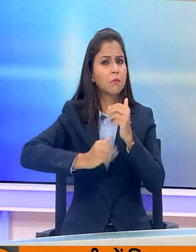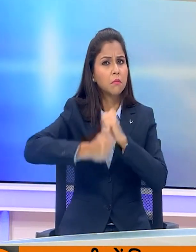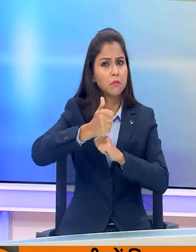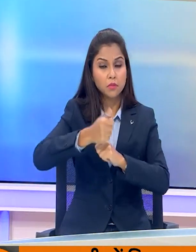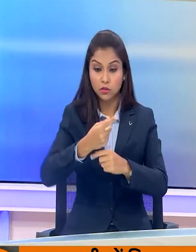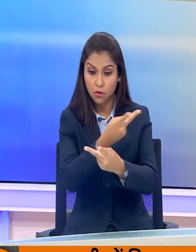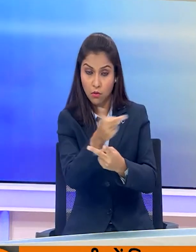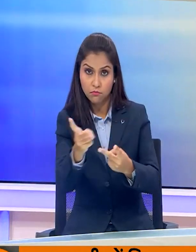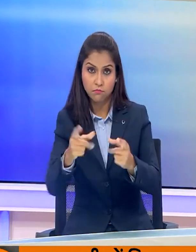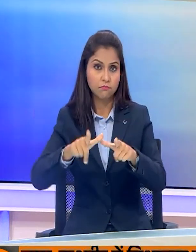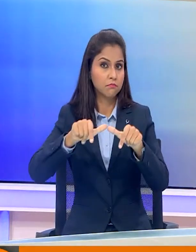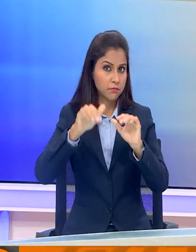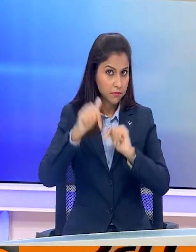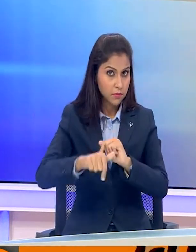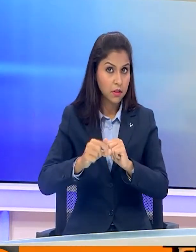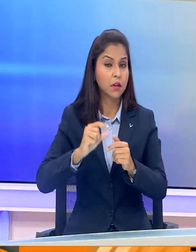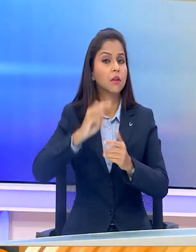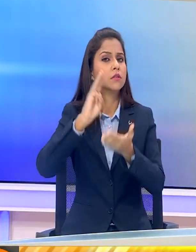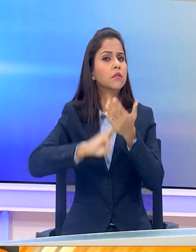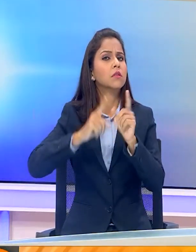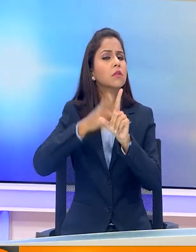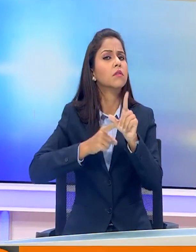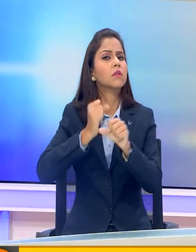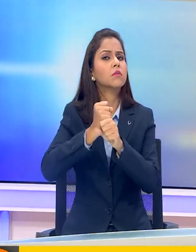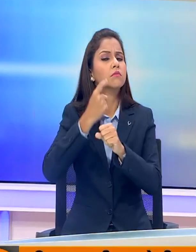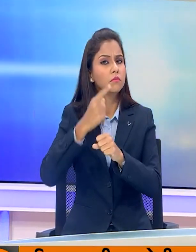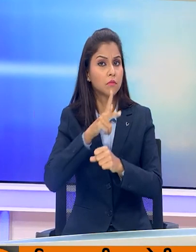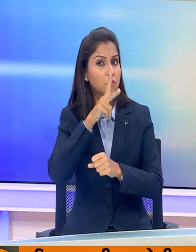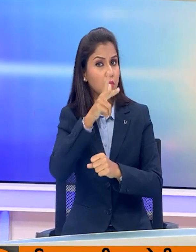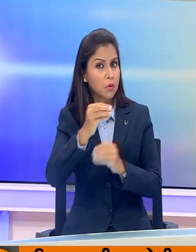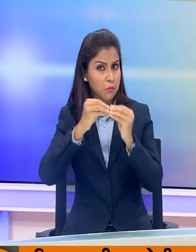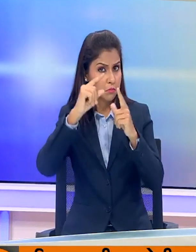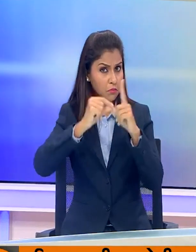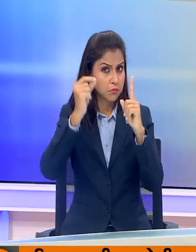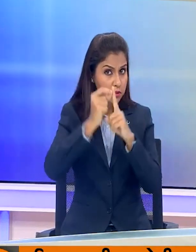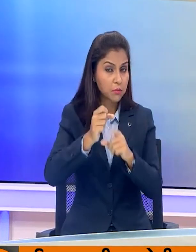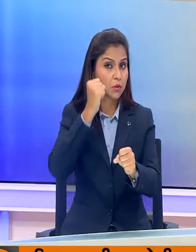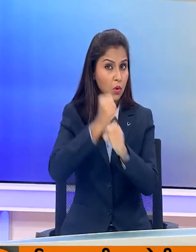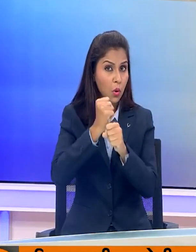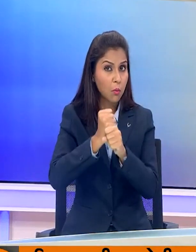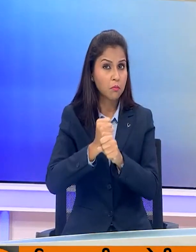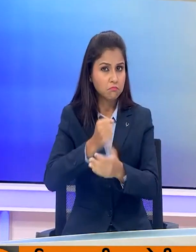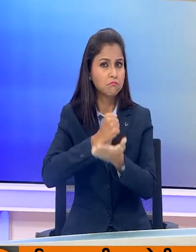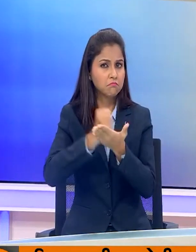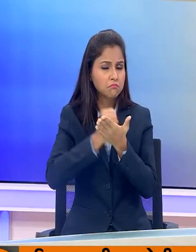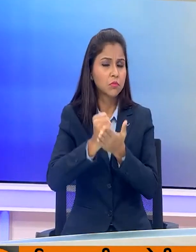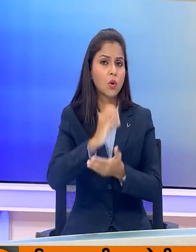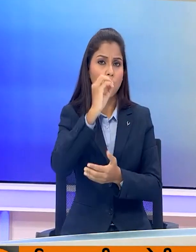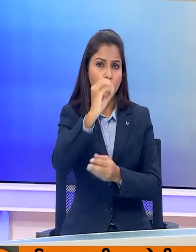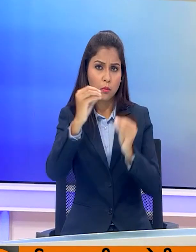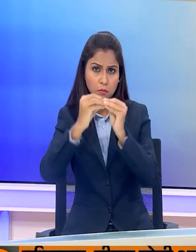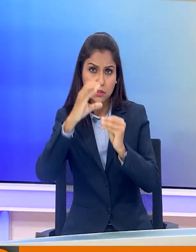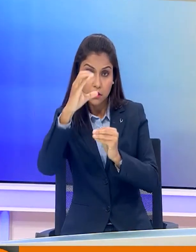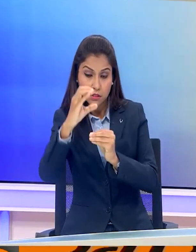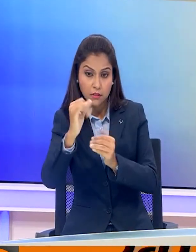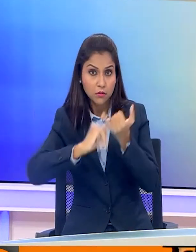के साथ बैठक की मुख्यमंत्री योगिया दितिनात ने कहा कि भाजपा सरकार द्वारा किये जा रहे प्रयासों से OBC